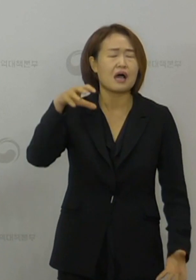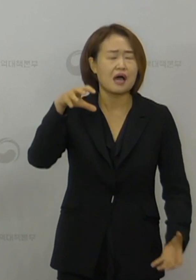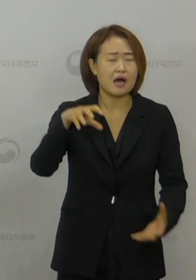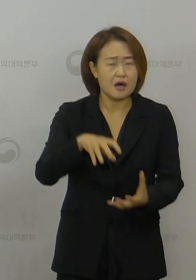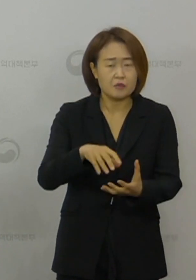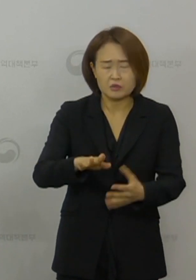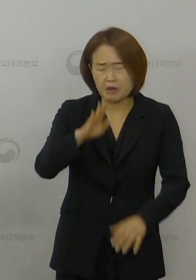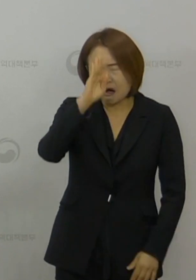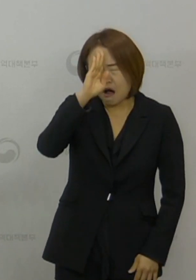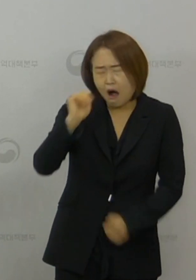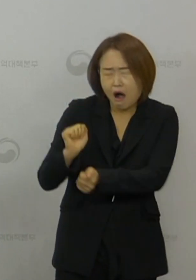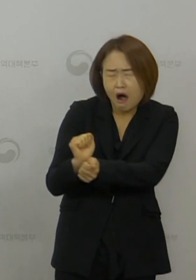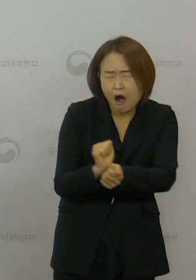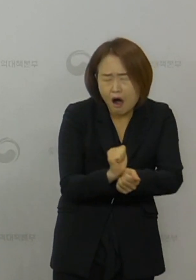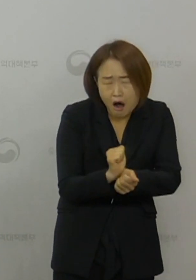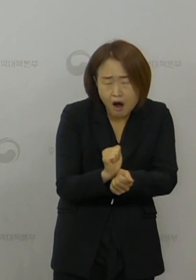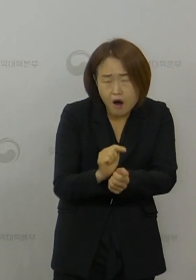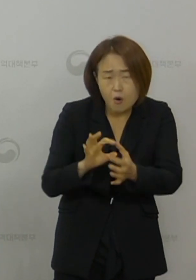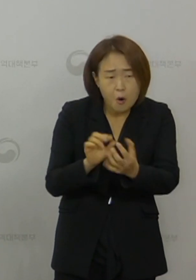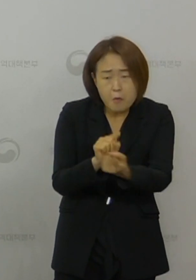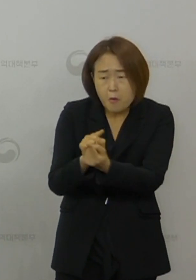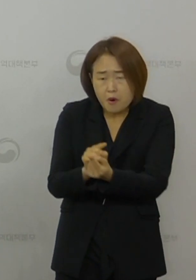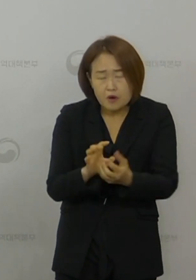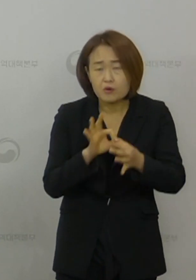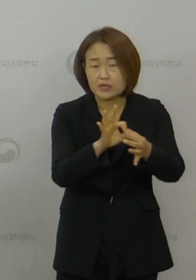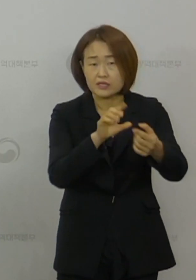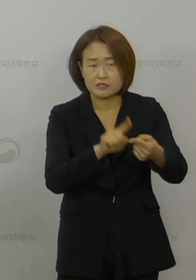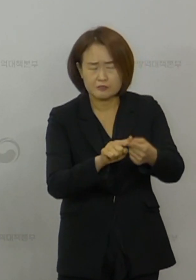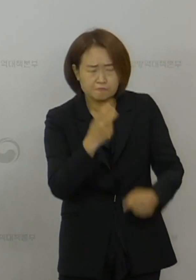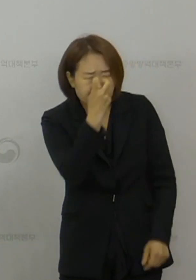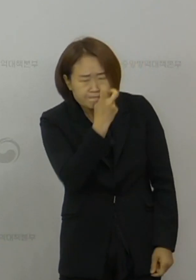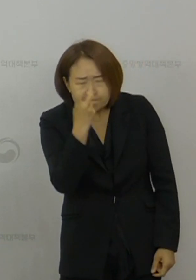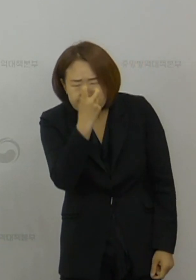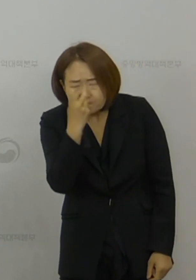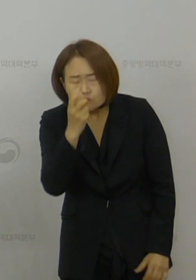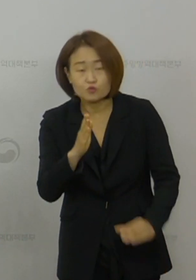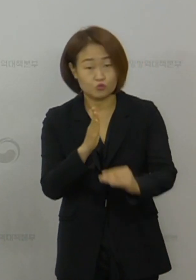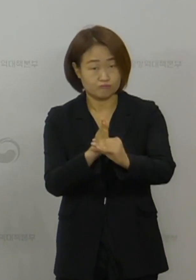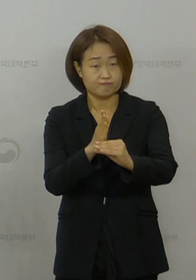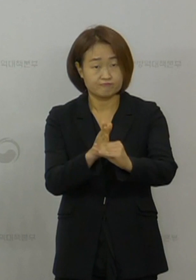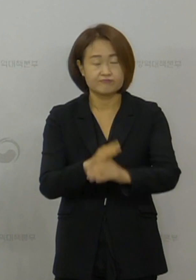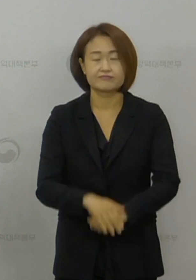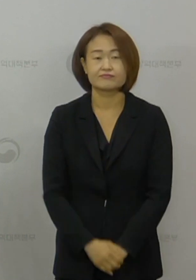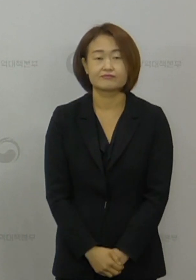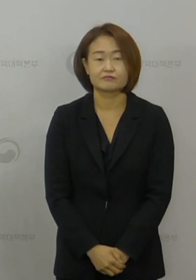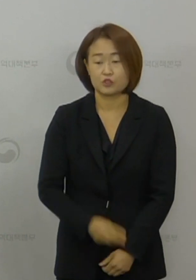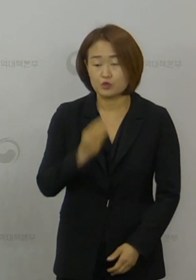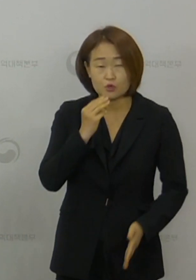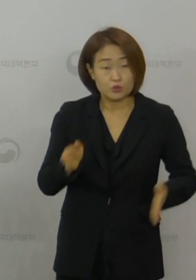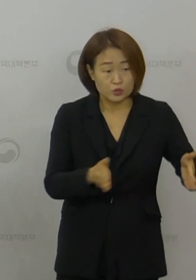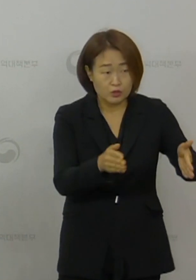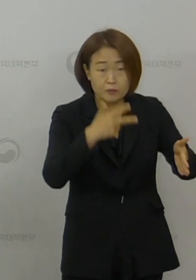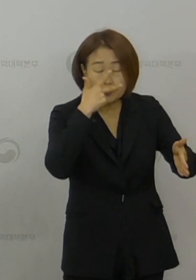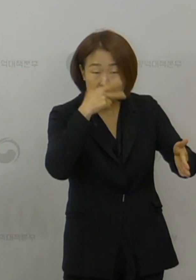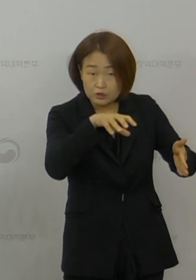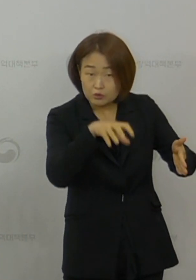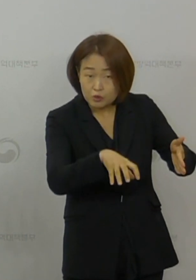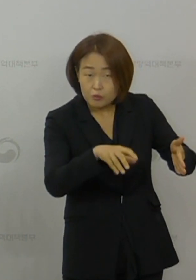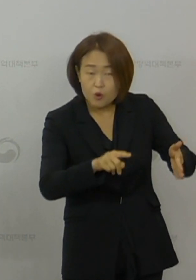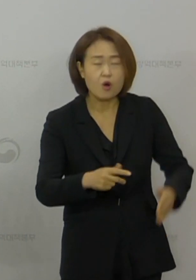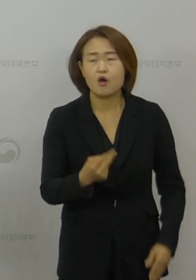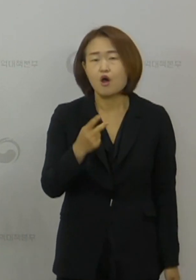감염 경로 및 접촉자에 대한 조사를 진행을 하고 있습니다. 경기 평택시에 있는 한